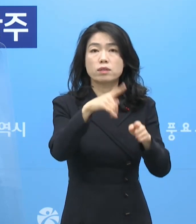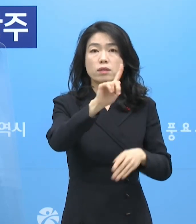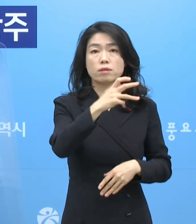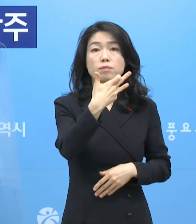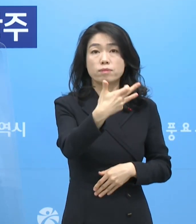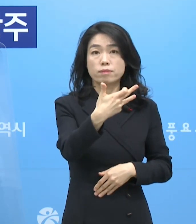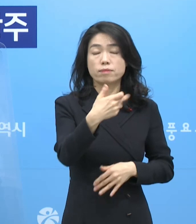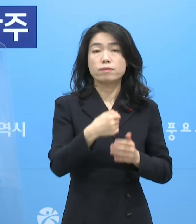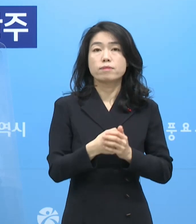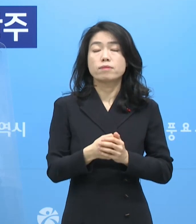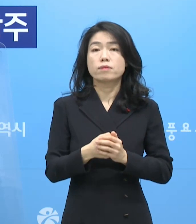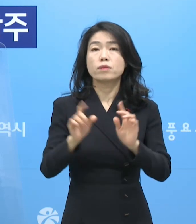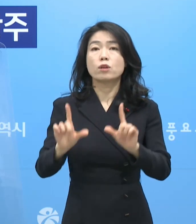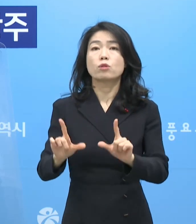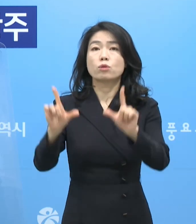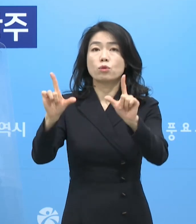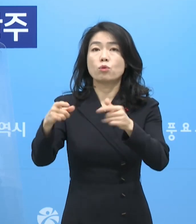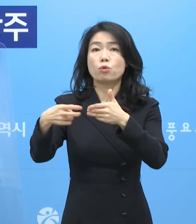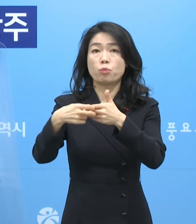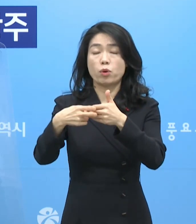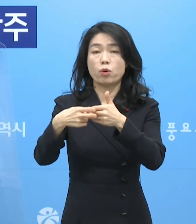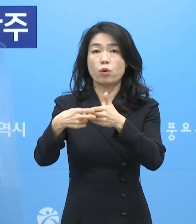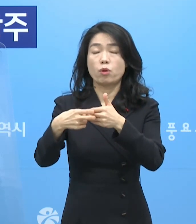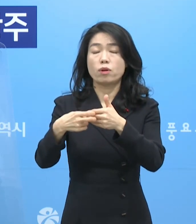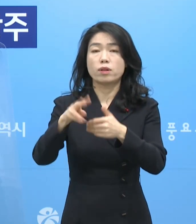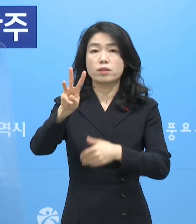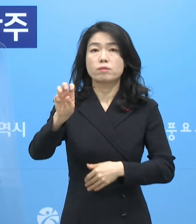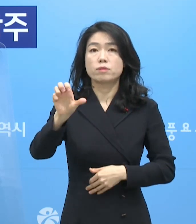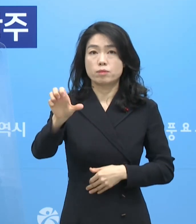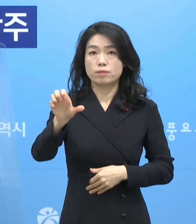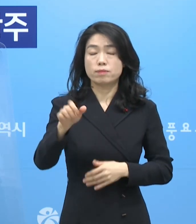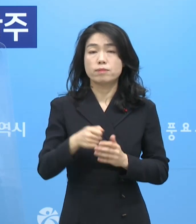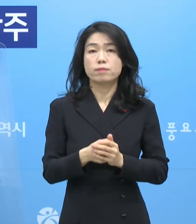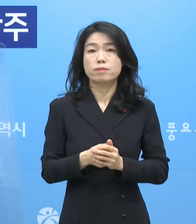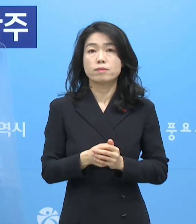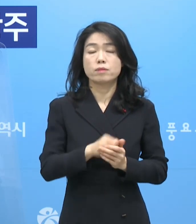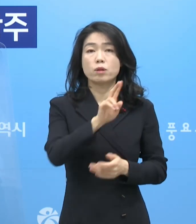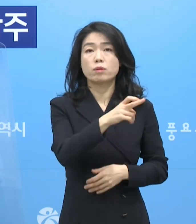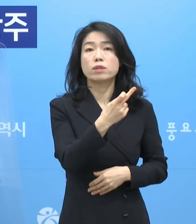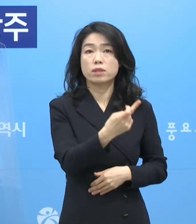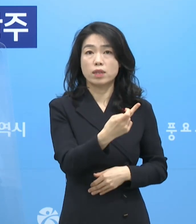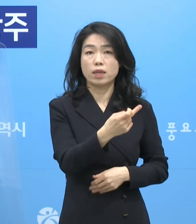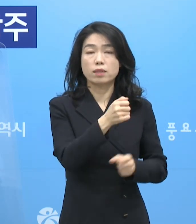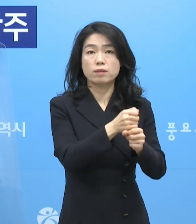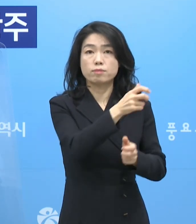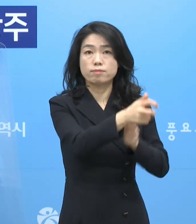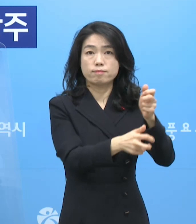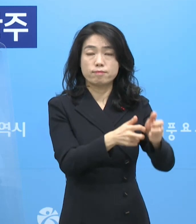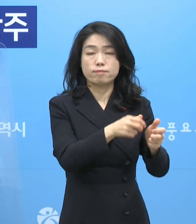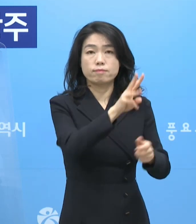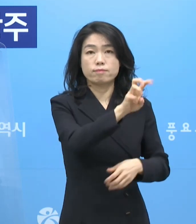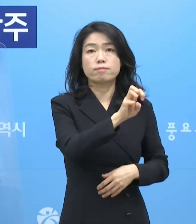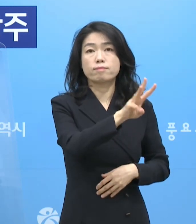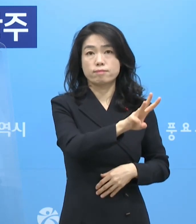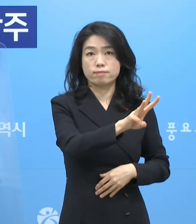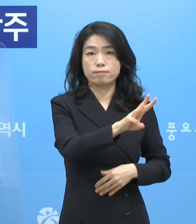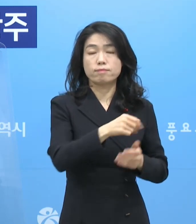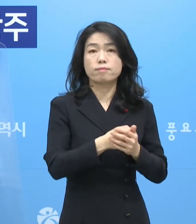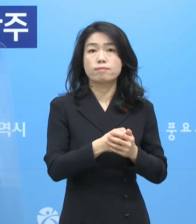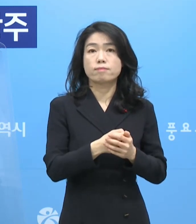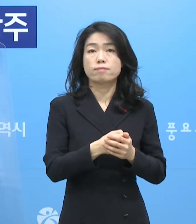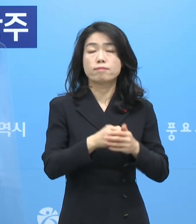18명 동구소재 의료기관 관련 35명 광산구소재 제조업 관련 33명